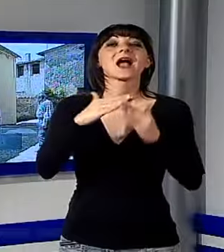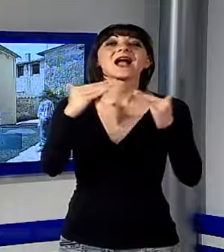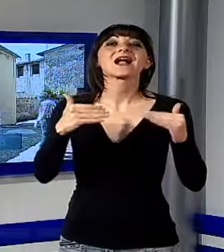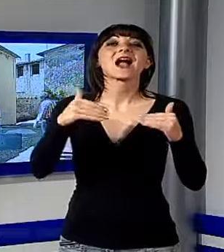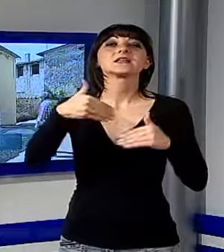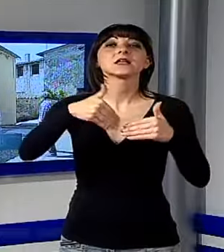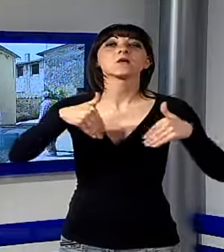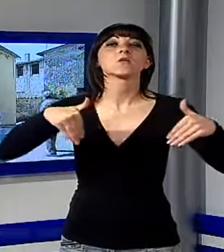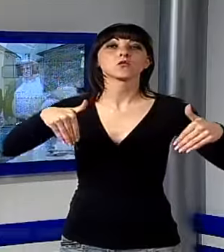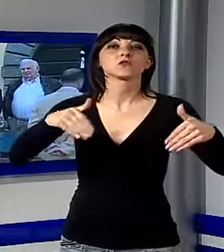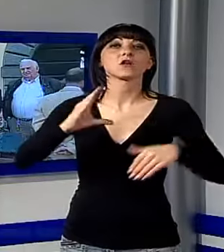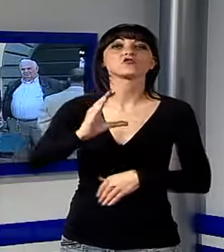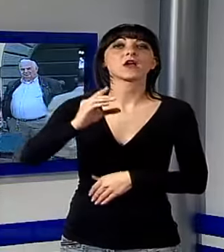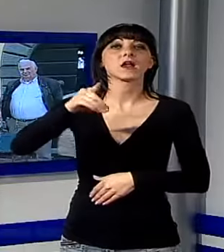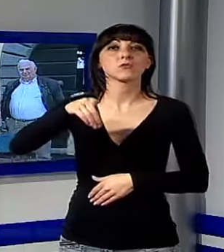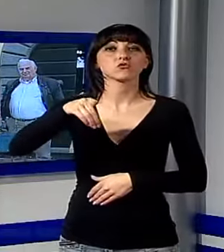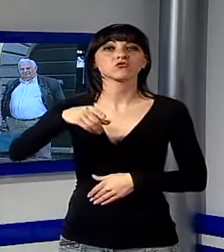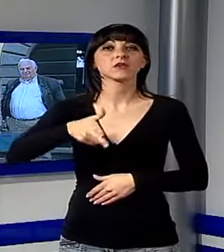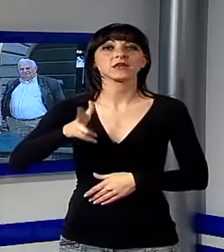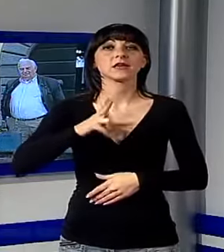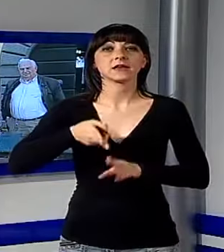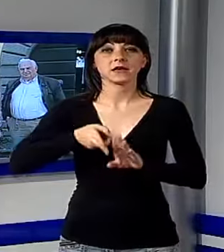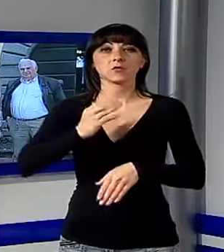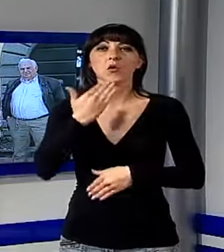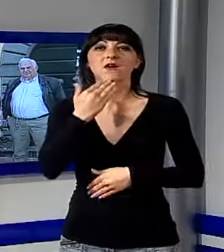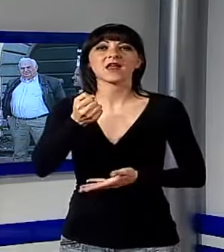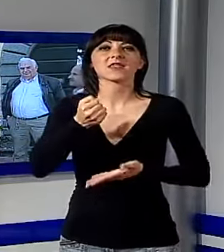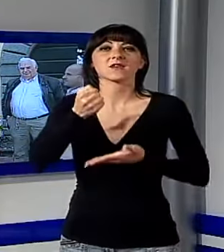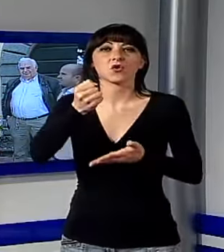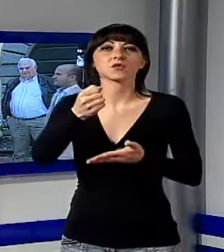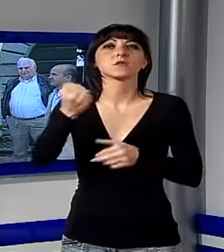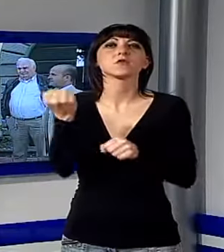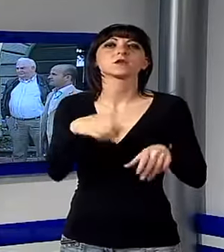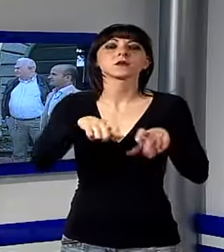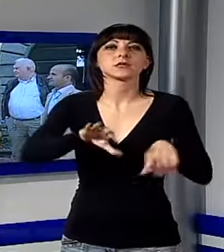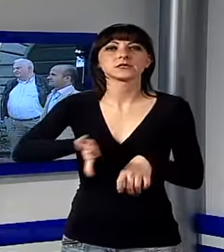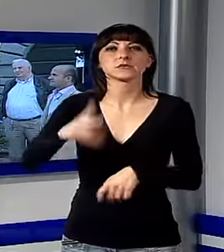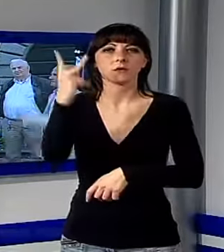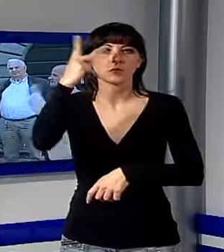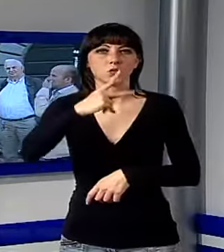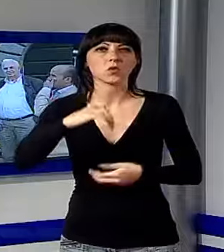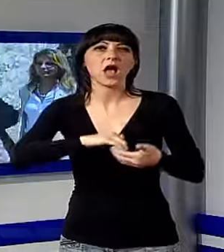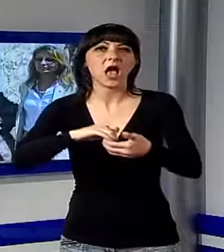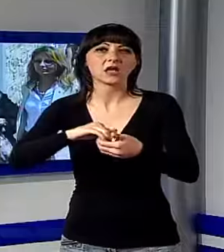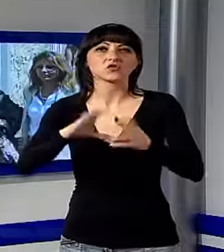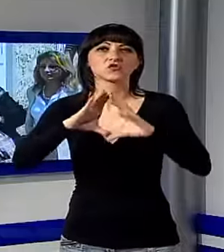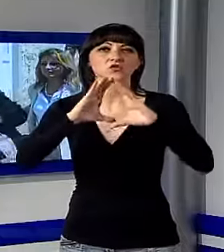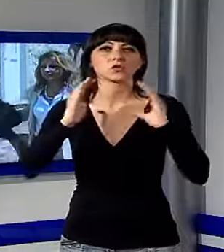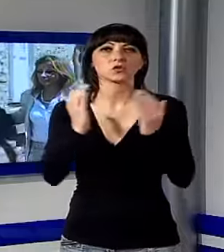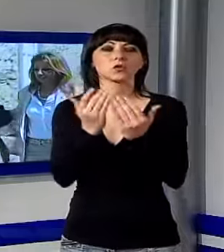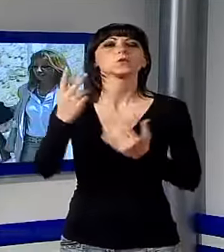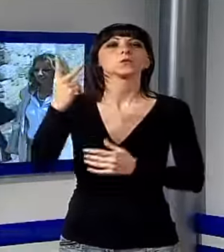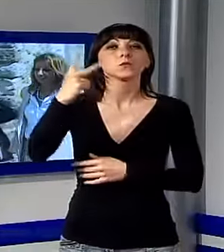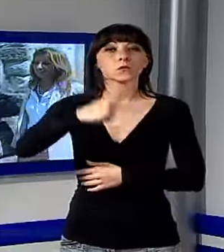Puccini è più ricca. È stato grazie al contributo della Fondazione Cassa di Risparmio di Lucca che l'associazione lucchesi nel mondo ha potuto